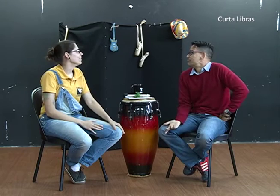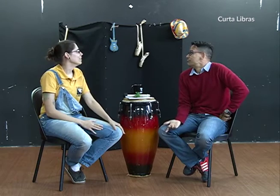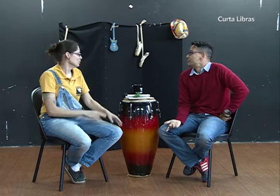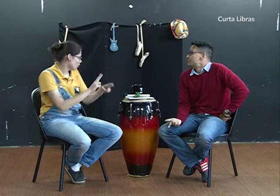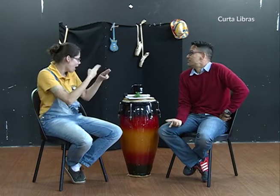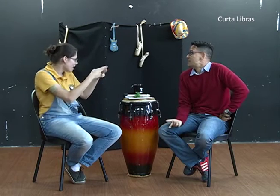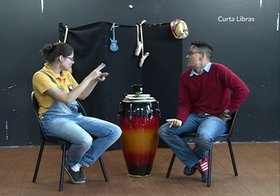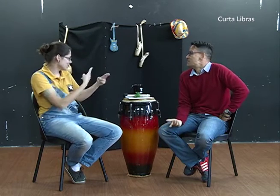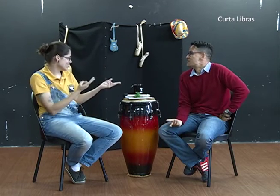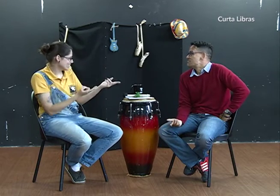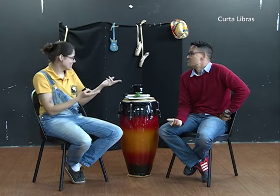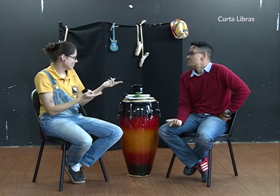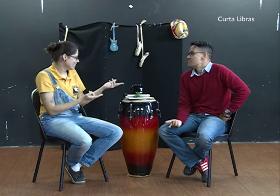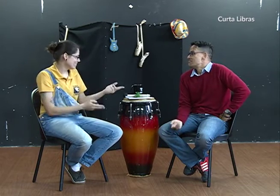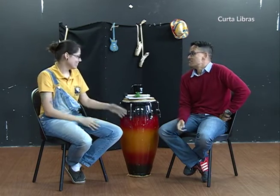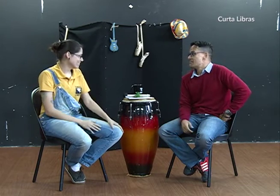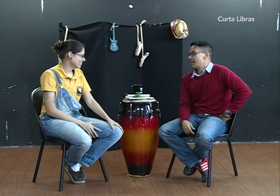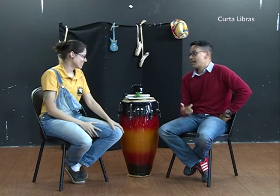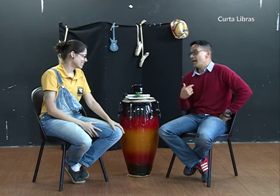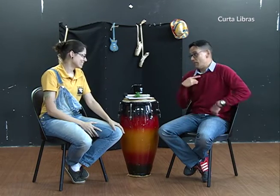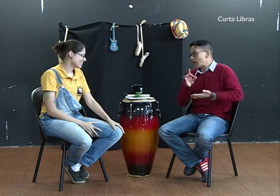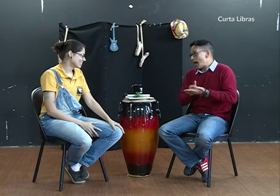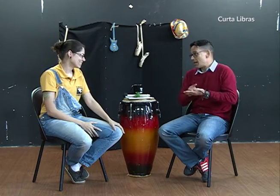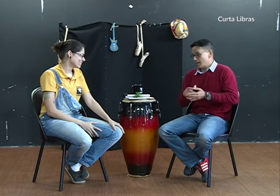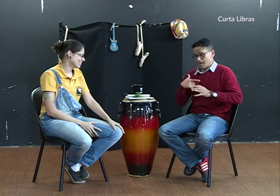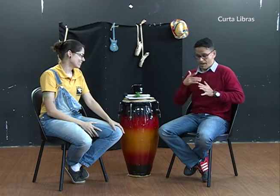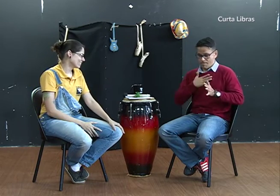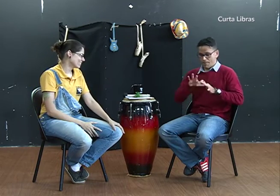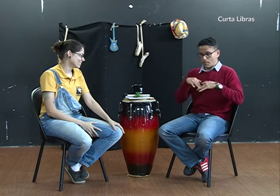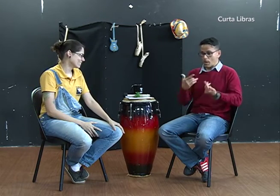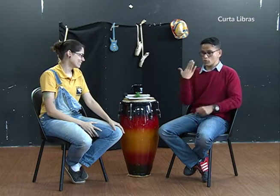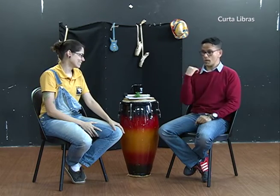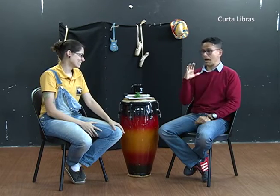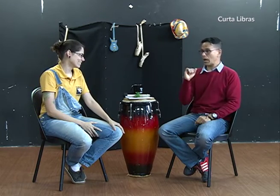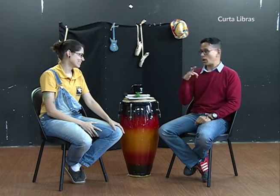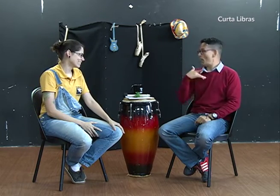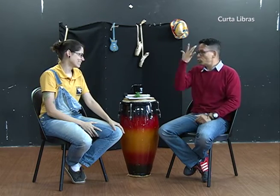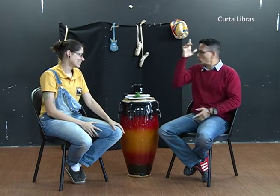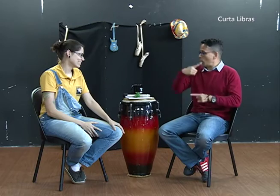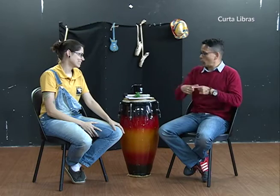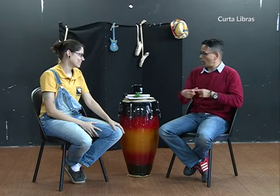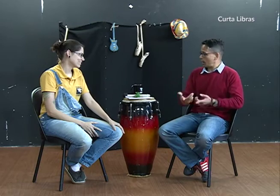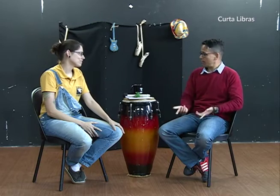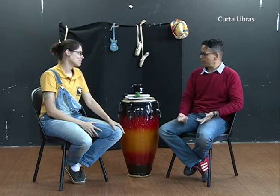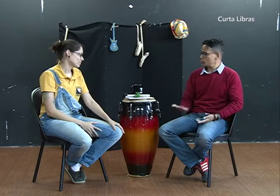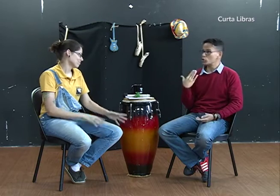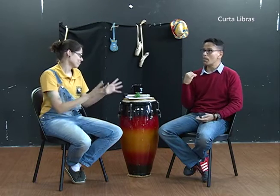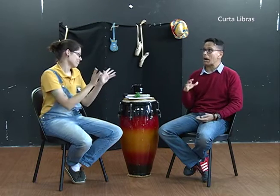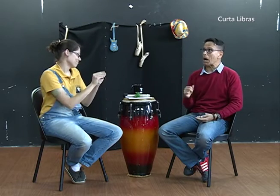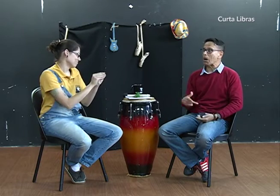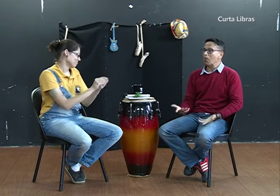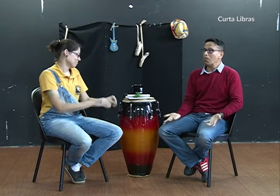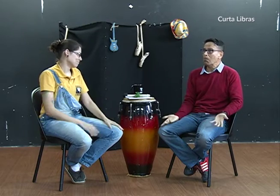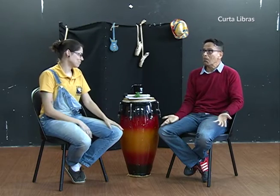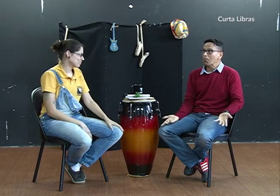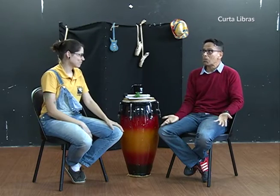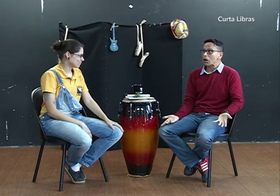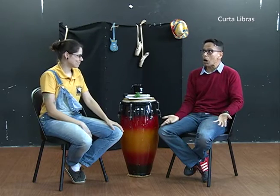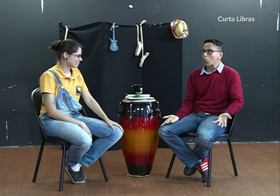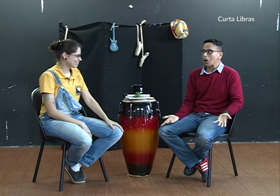Sei lá. É por causa do chocolate? Minha família me chama de Cacau, mas na verdade não sei porquê. Cacau.